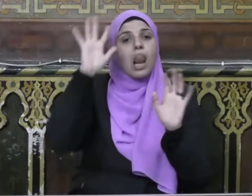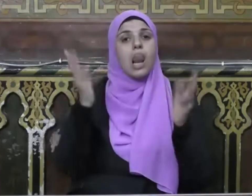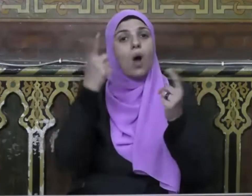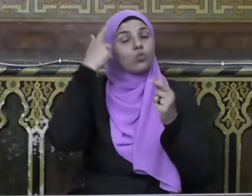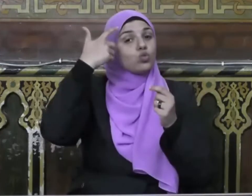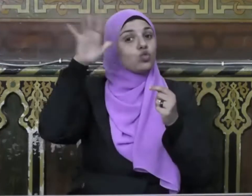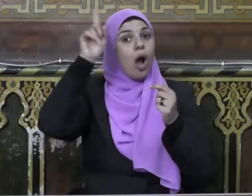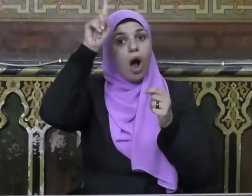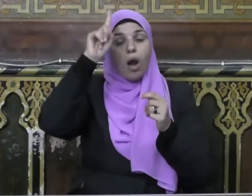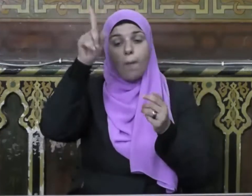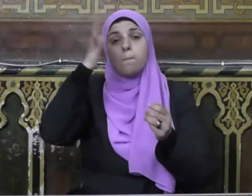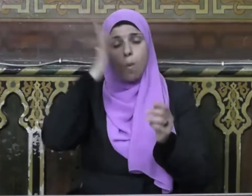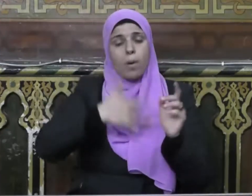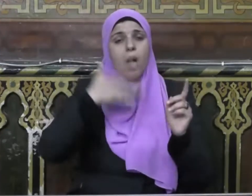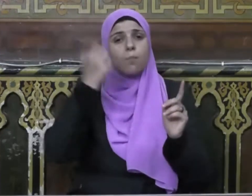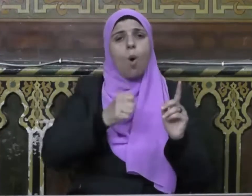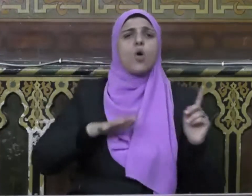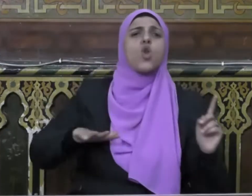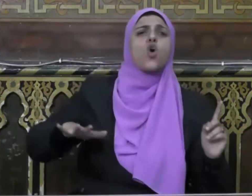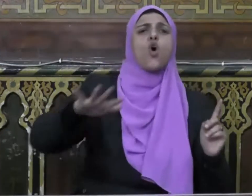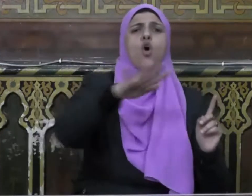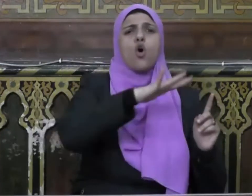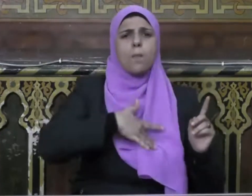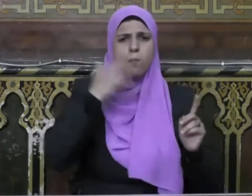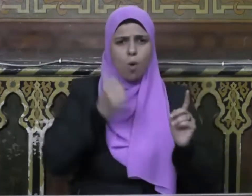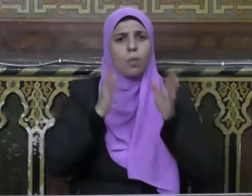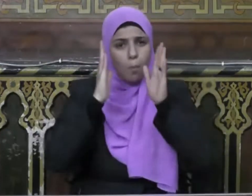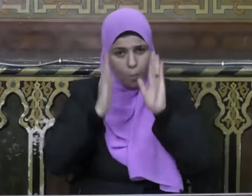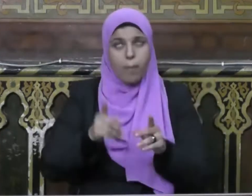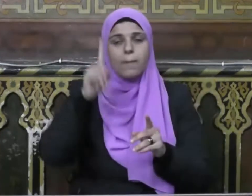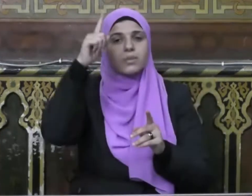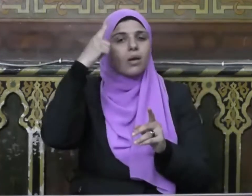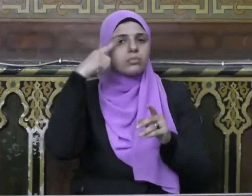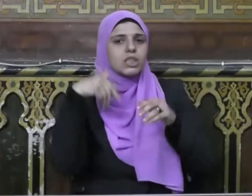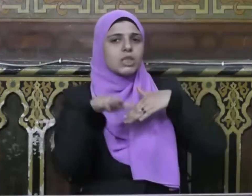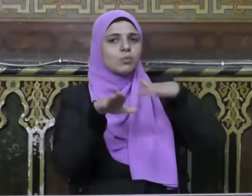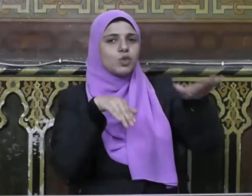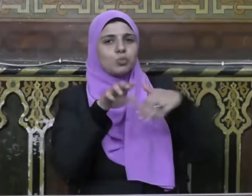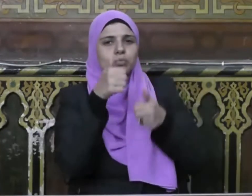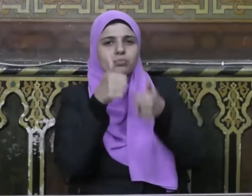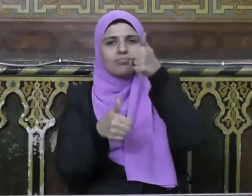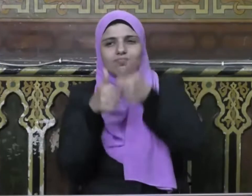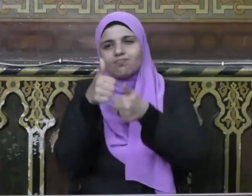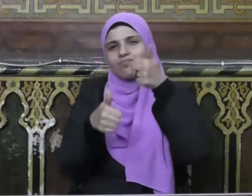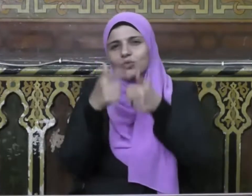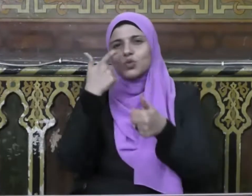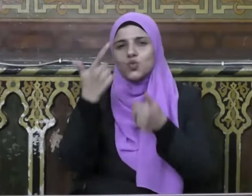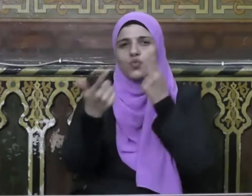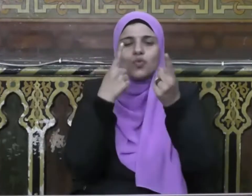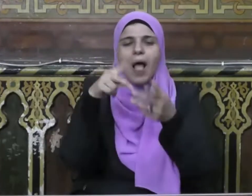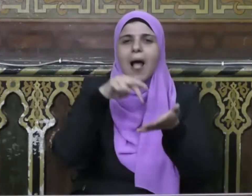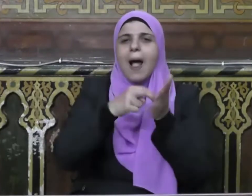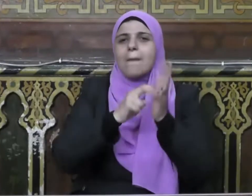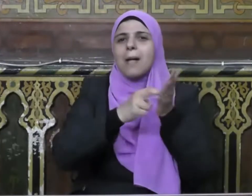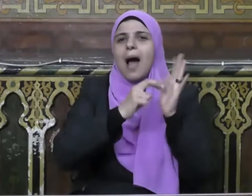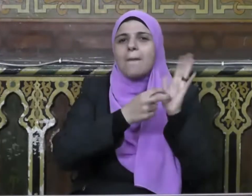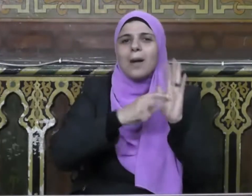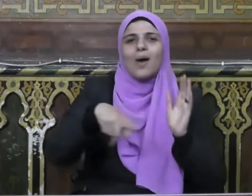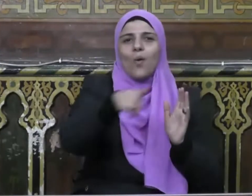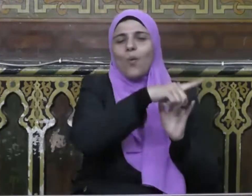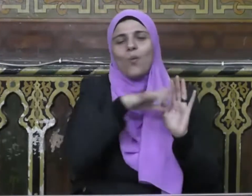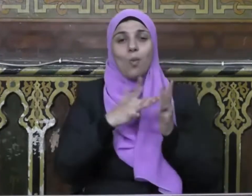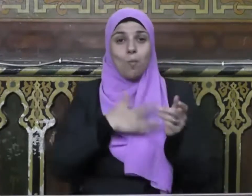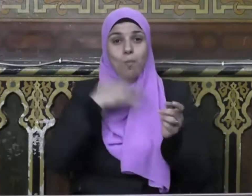ولو شاء ربك لآمن من في الأرض كلهم جميعا أفأنت تكره الناس